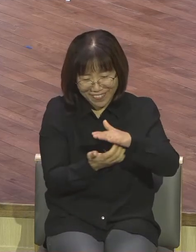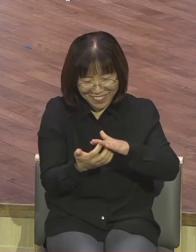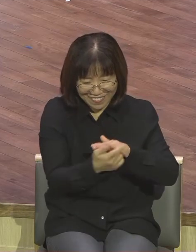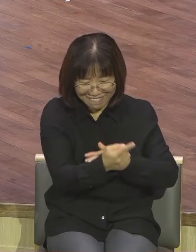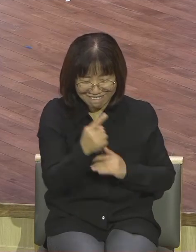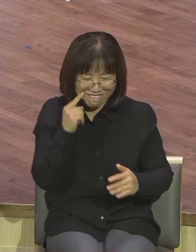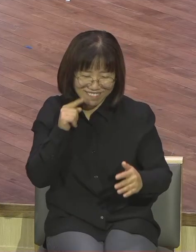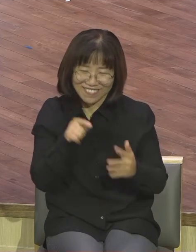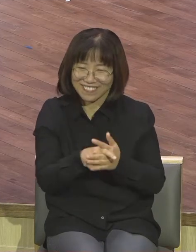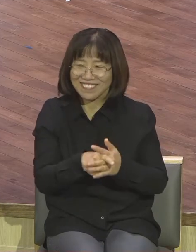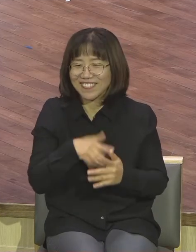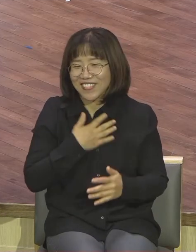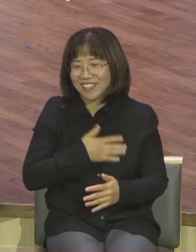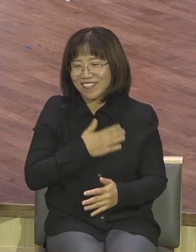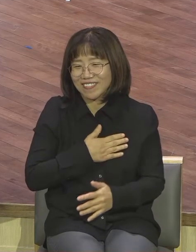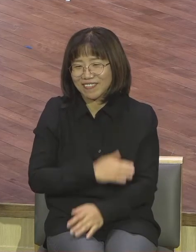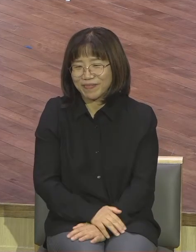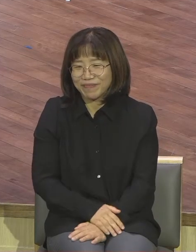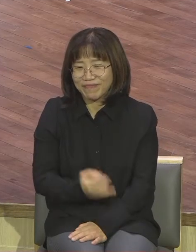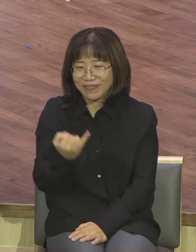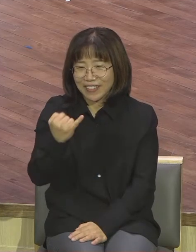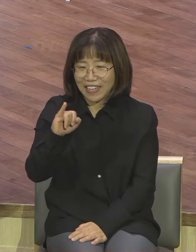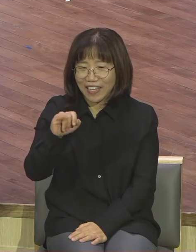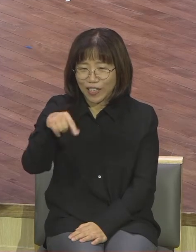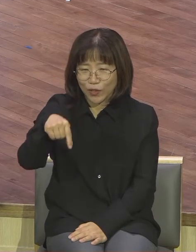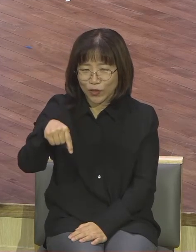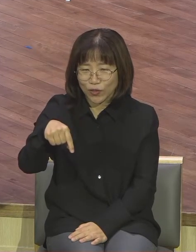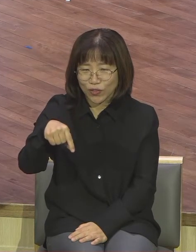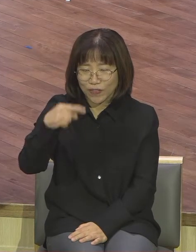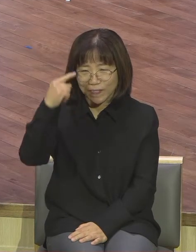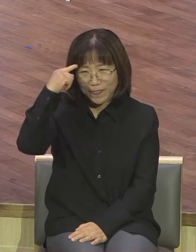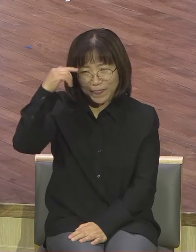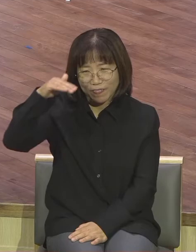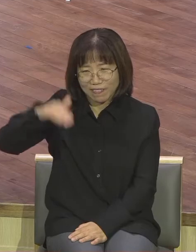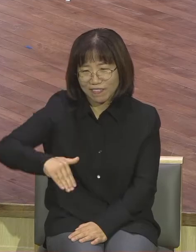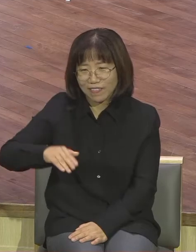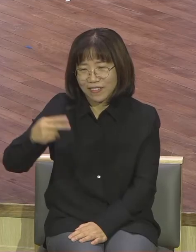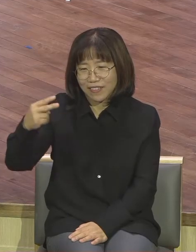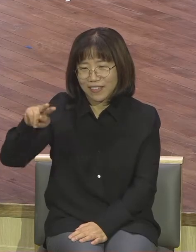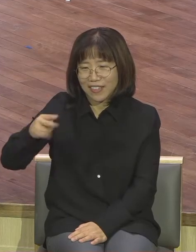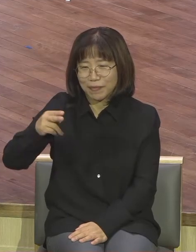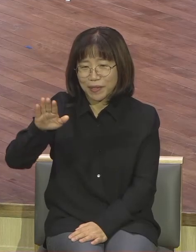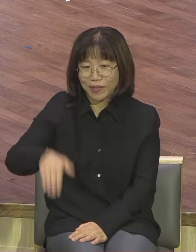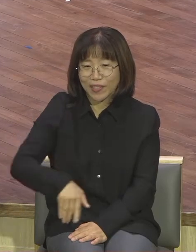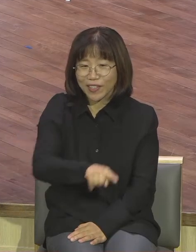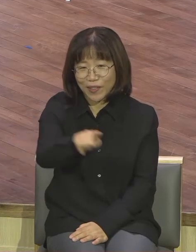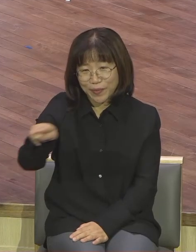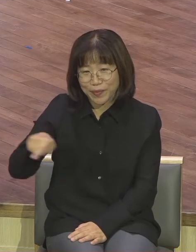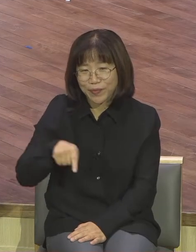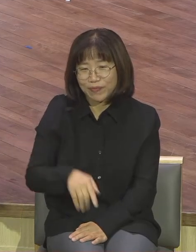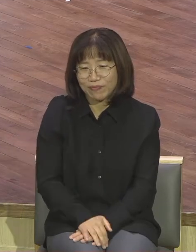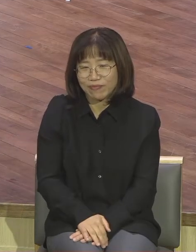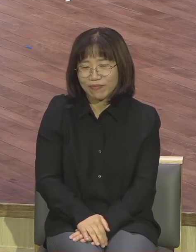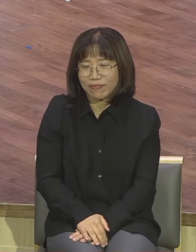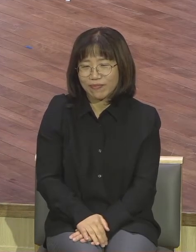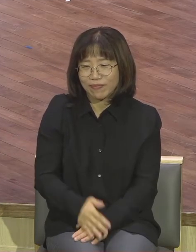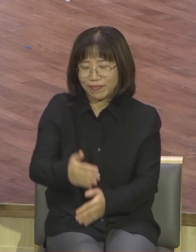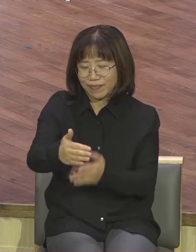그 악기 200도 안 되는 머리 가지고 왜 잔머리에 술을 섭니까 그것도 하나님 앞에서 하나님 일을 한다면서